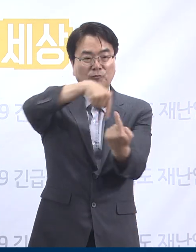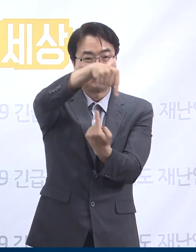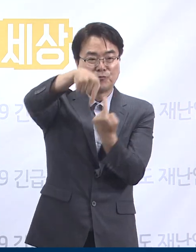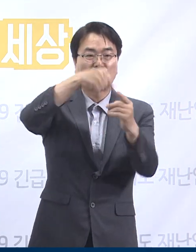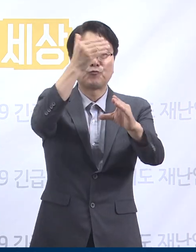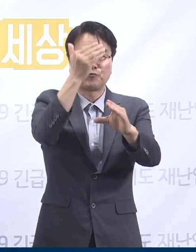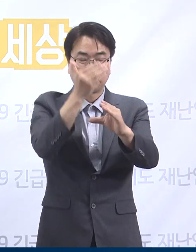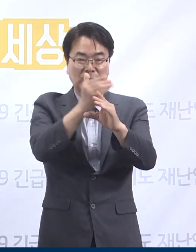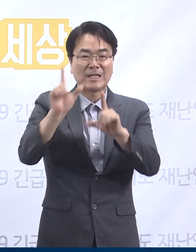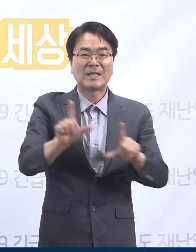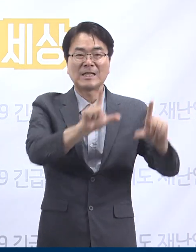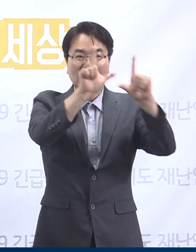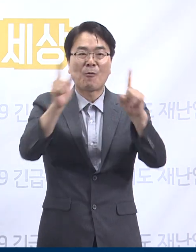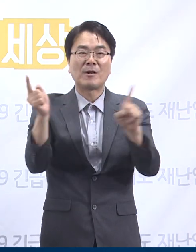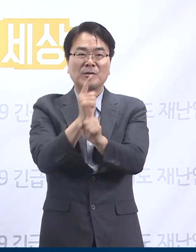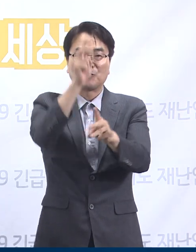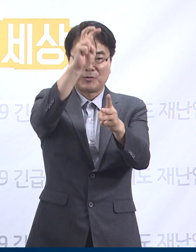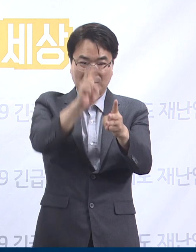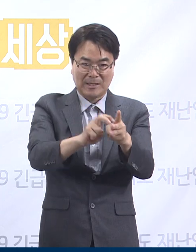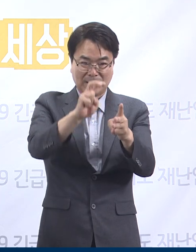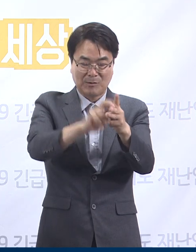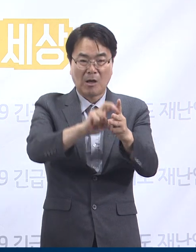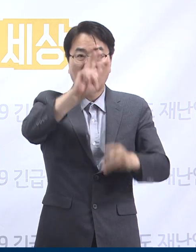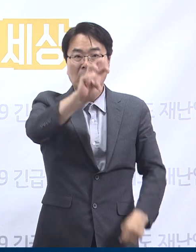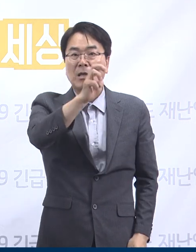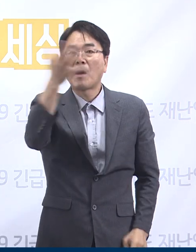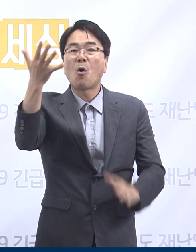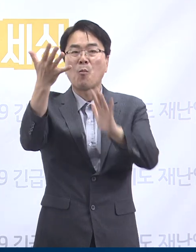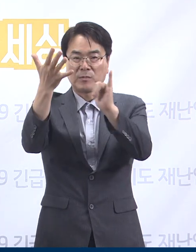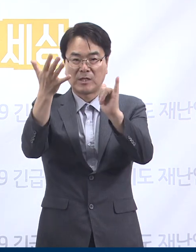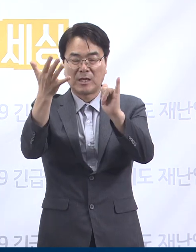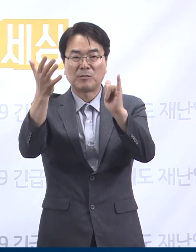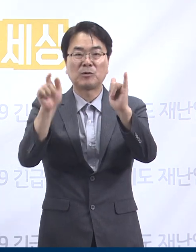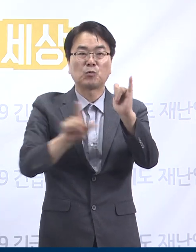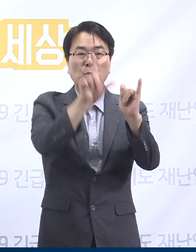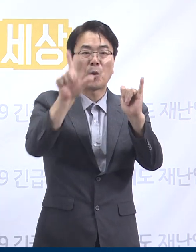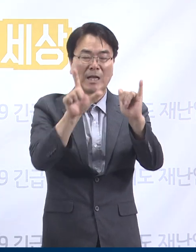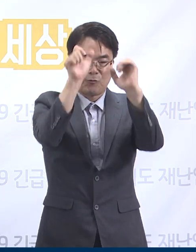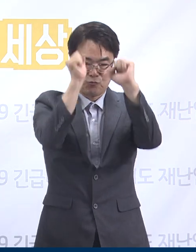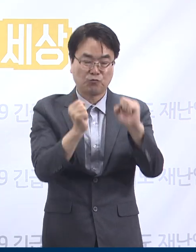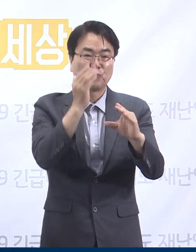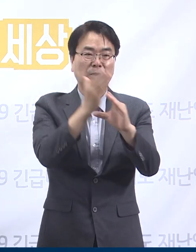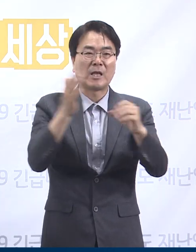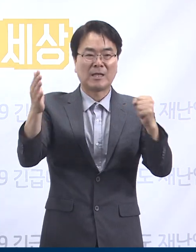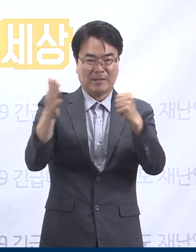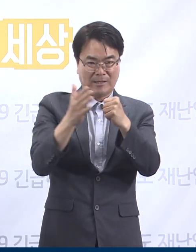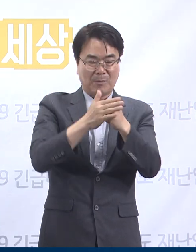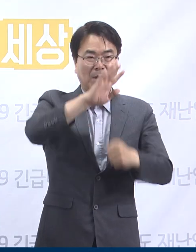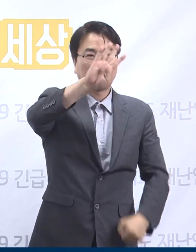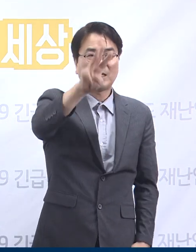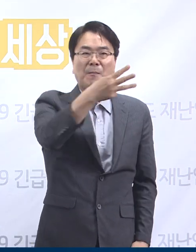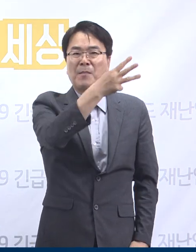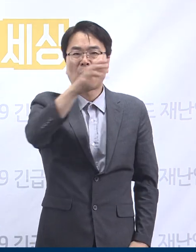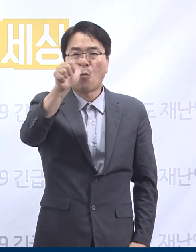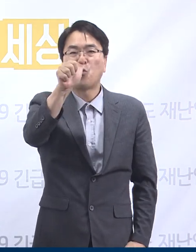41명의 확진자가 생활하고 있어 총 350명의 확진자가 도내 격리 생활 중입니다.